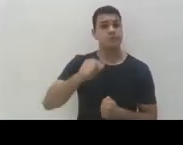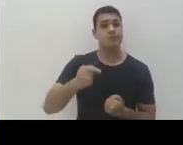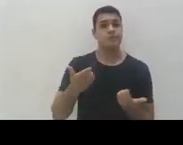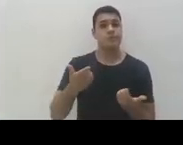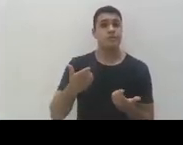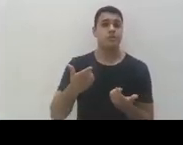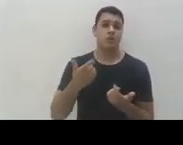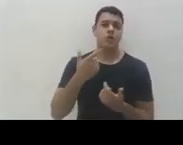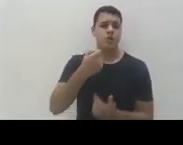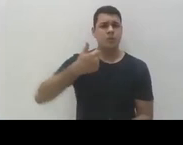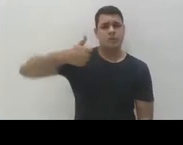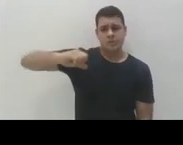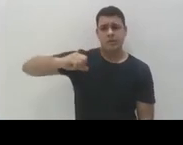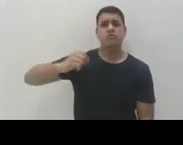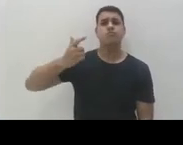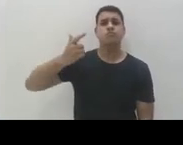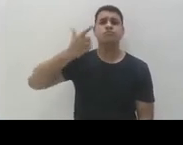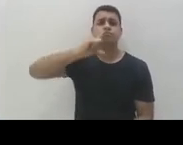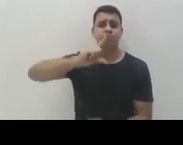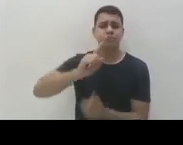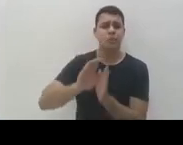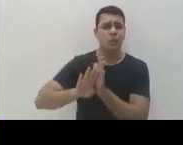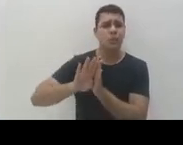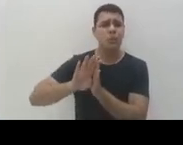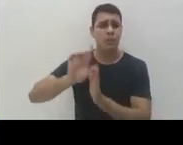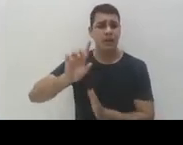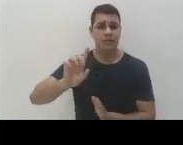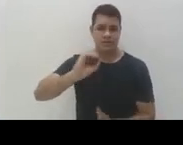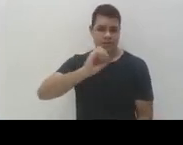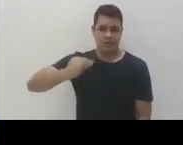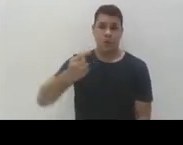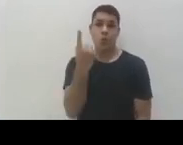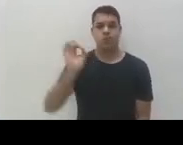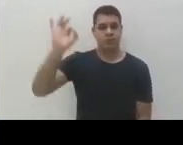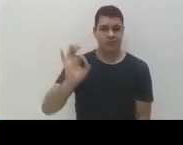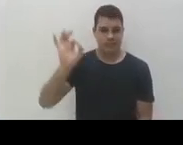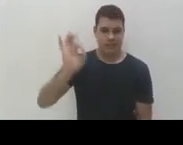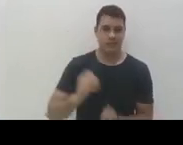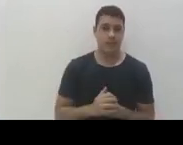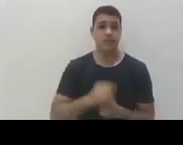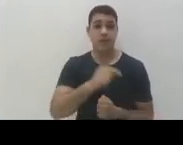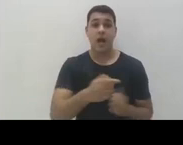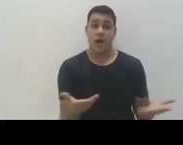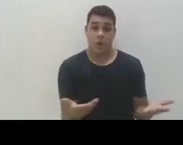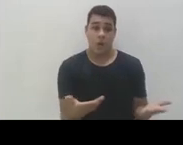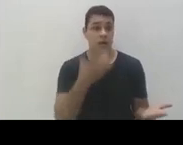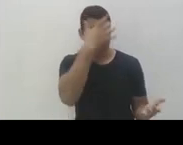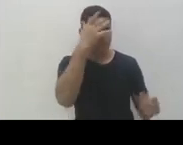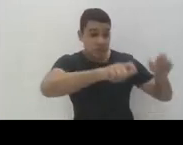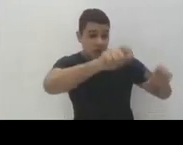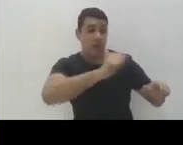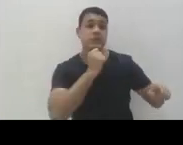aumentou um pouquinho, mas não chega a 1% a matrícula. Enquanto pessoas sem deficiência é muito maior.